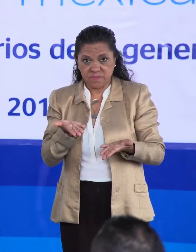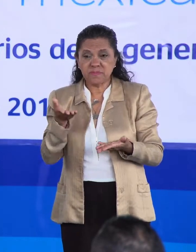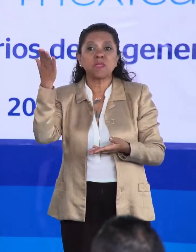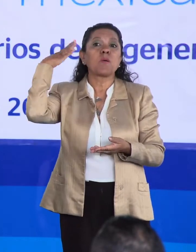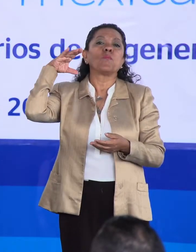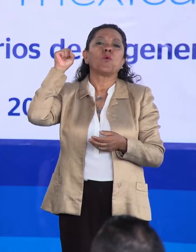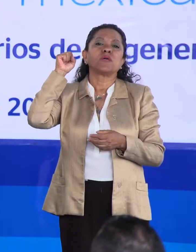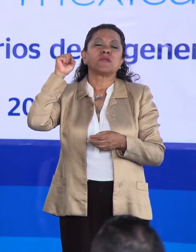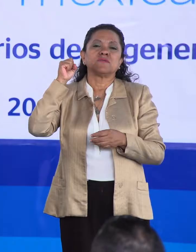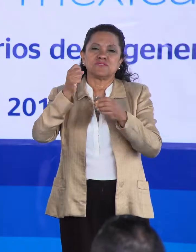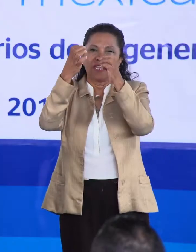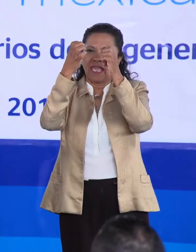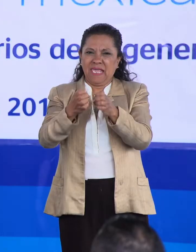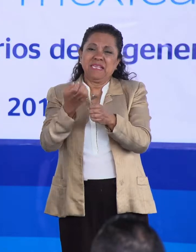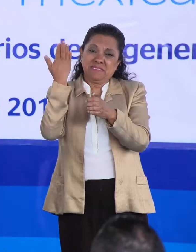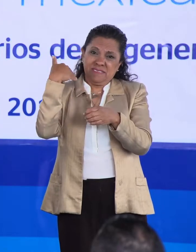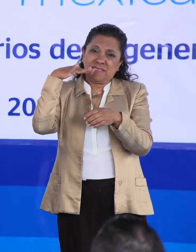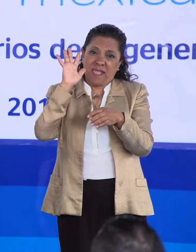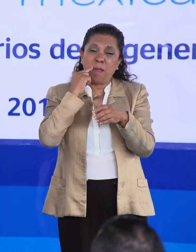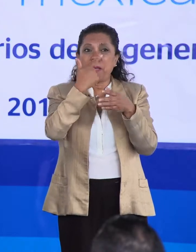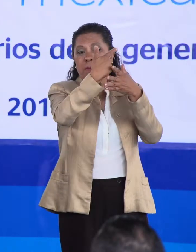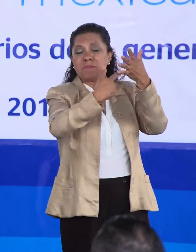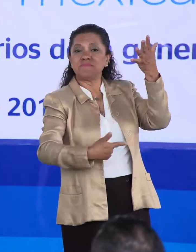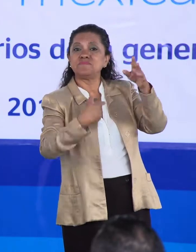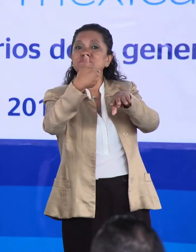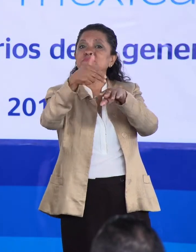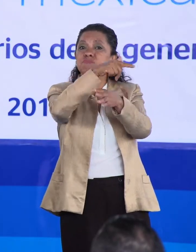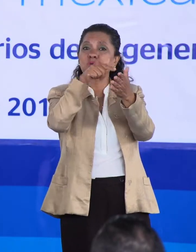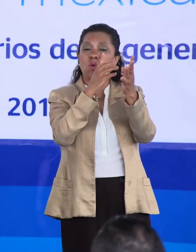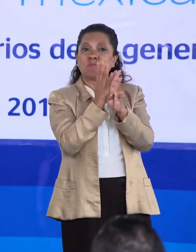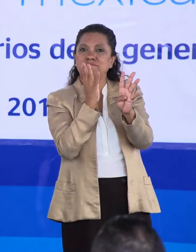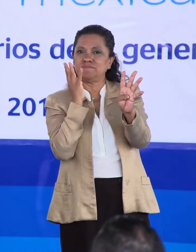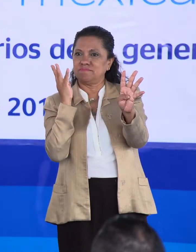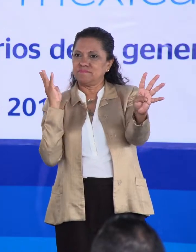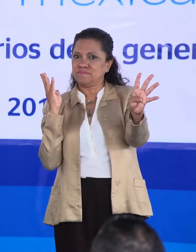Morelos estaba en el lugar número